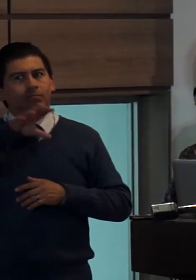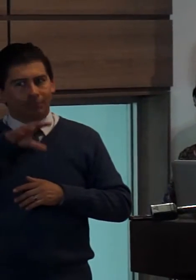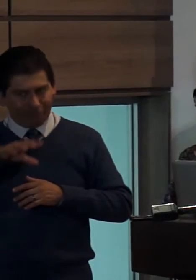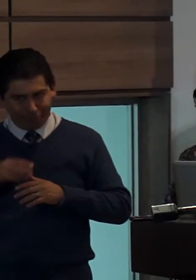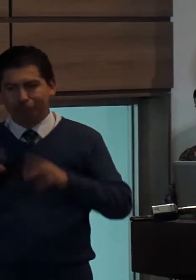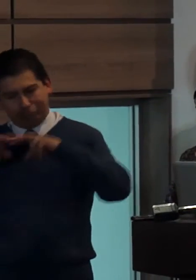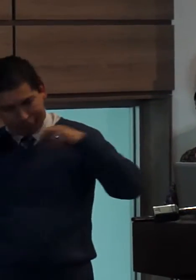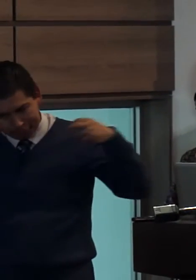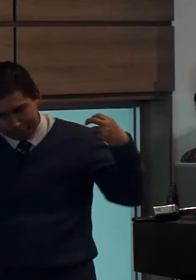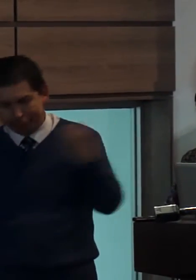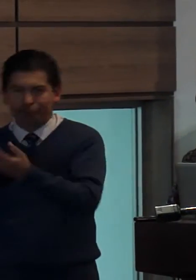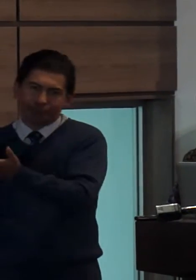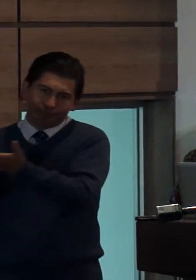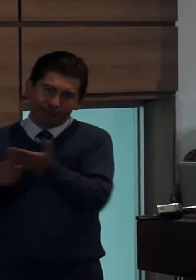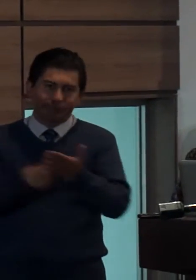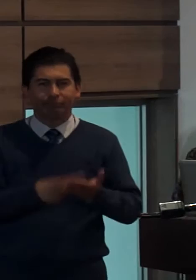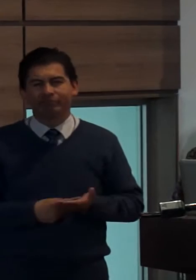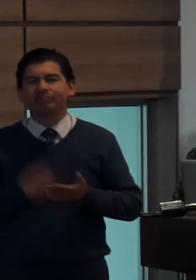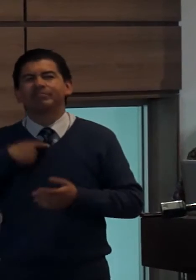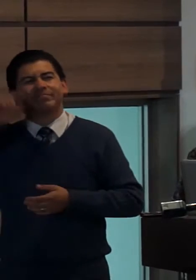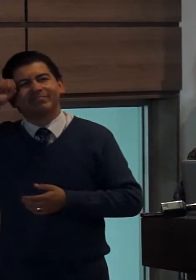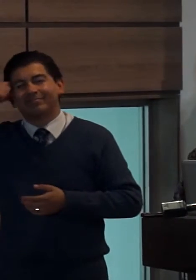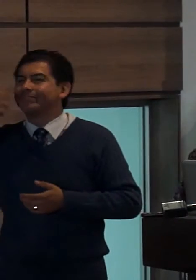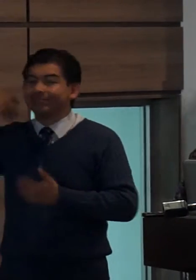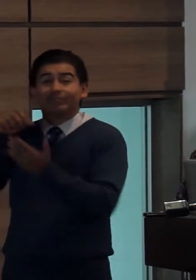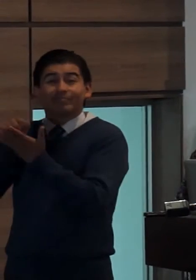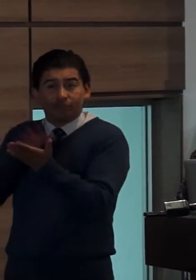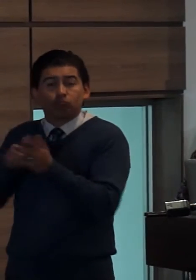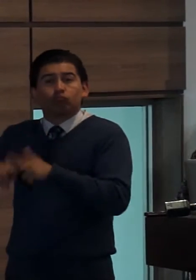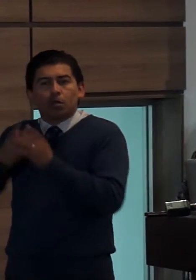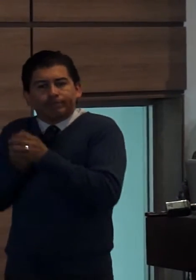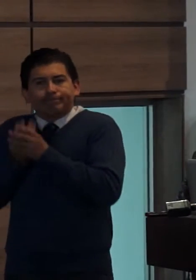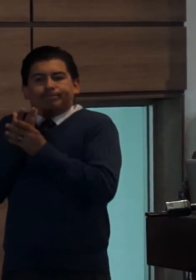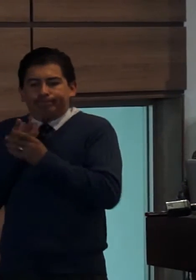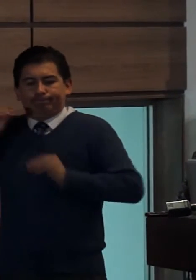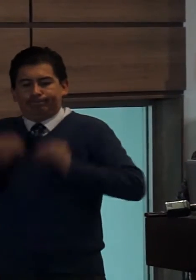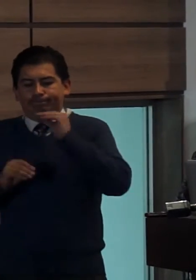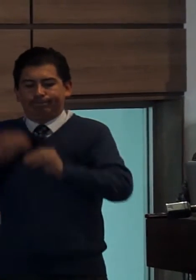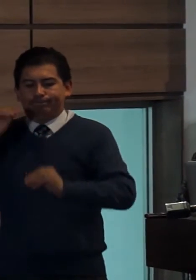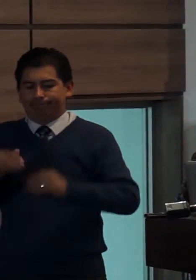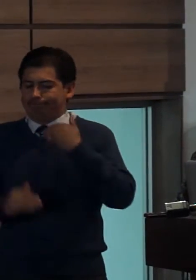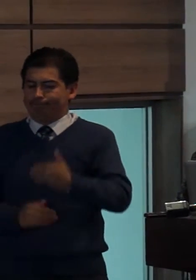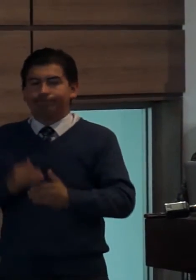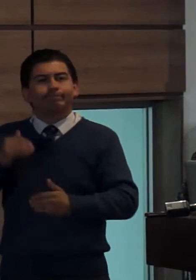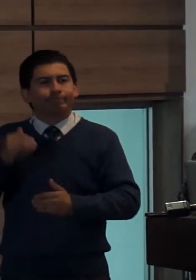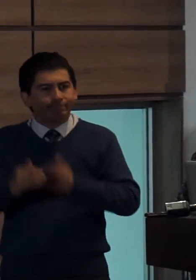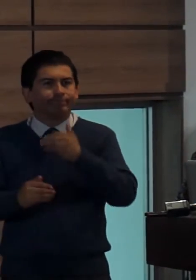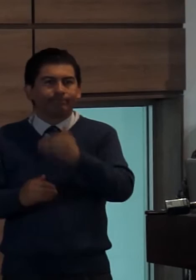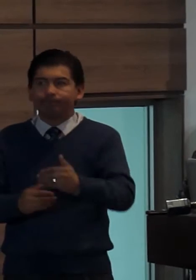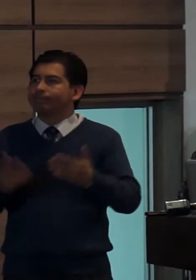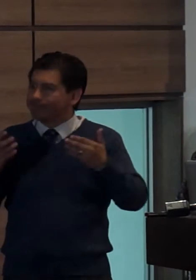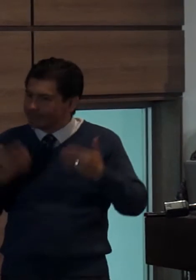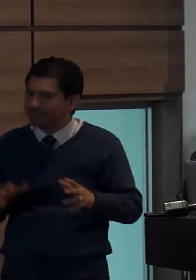hace ya algunos años con un proyecto que ha venido evolucionando en el tiempo y que se ha concretado en los